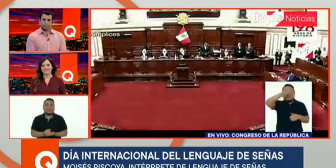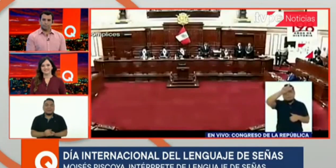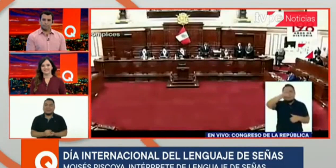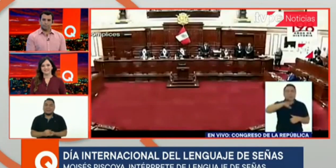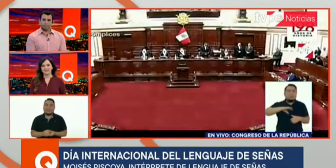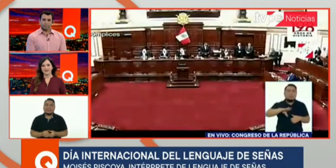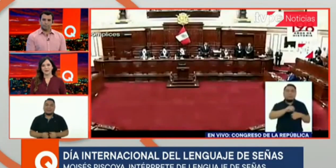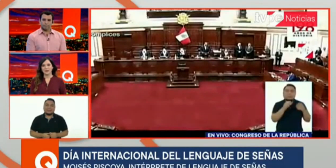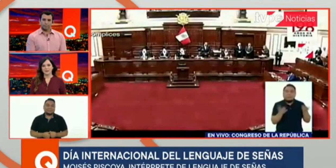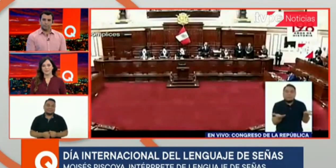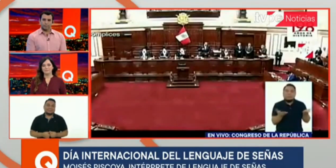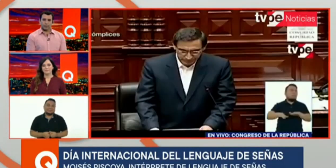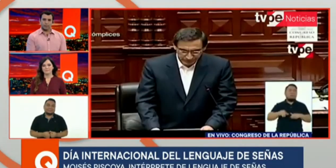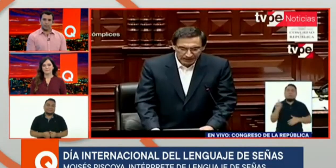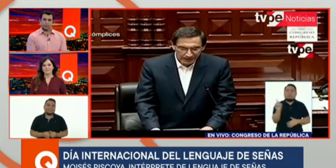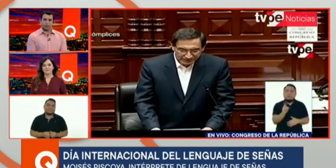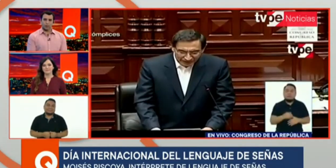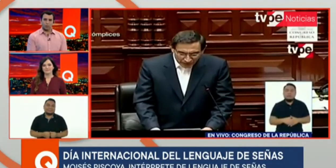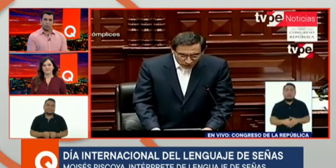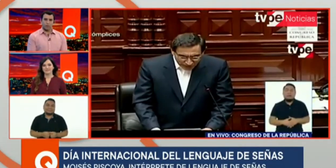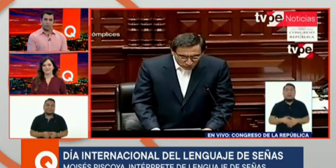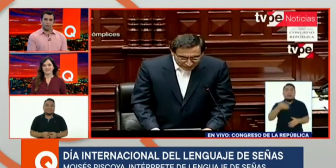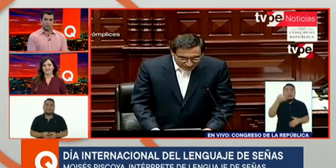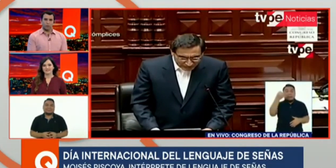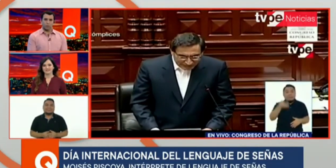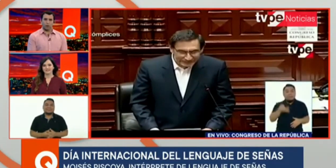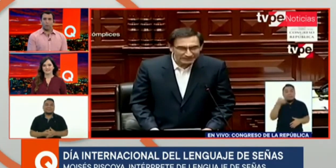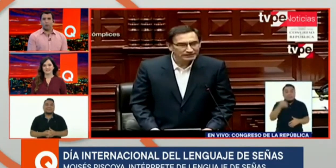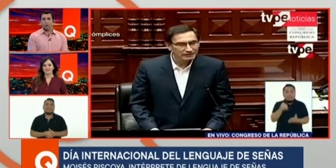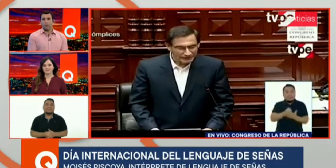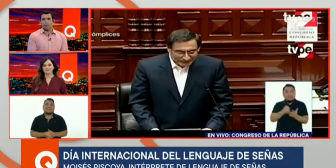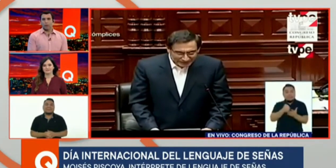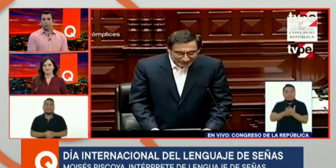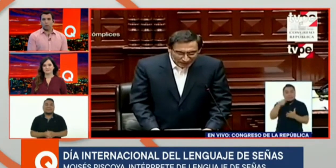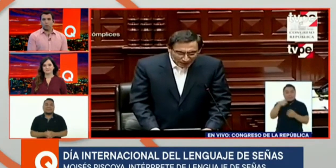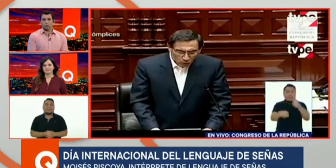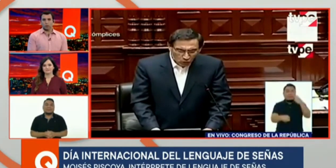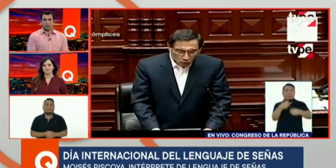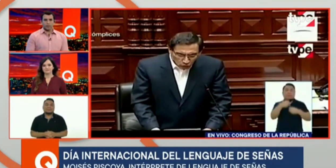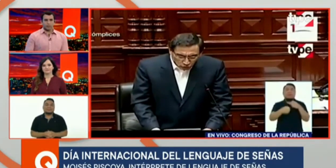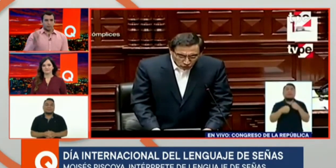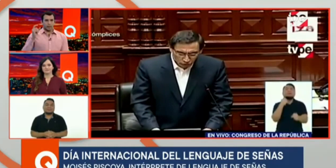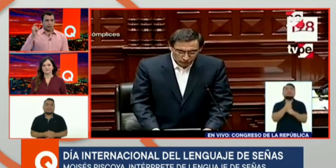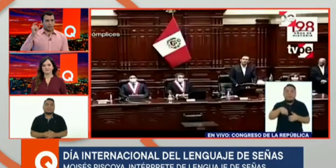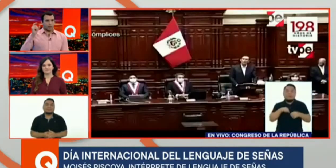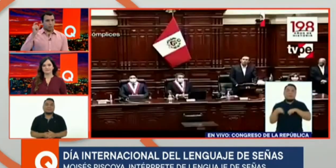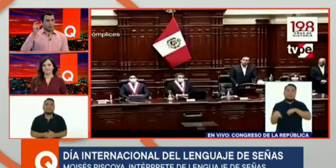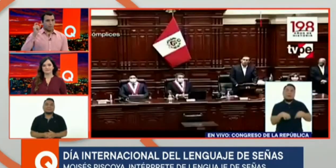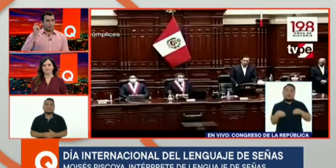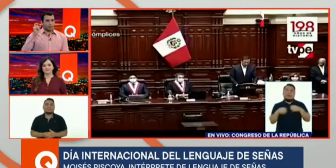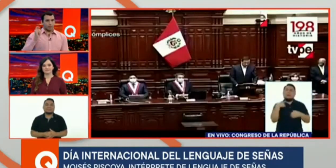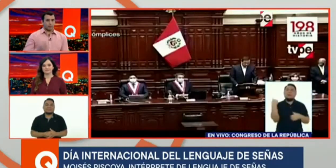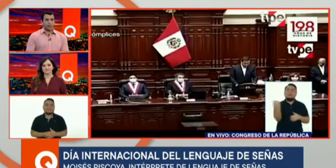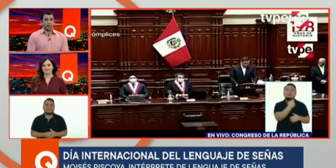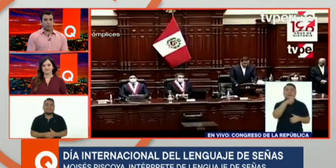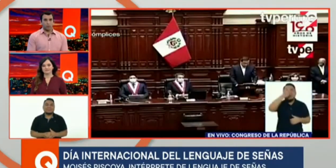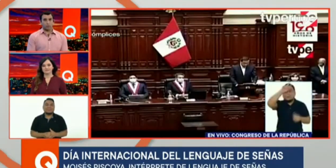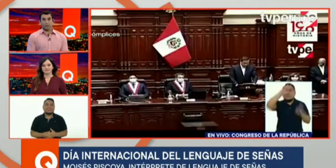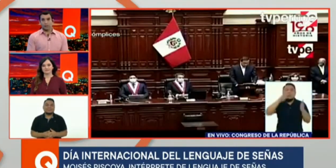señas de manera natural. Es, me imagino, muy difícil, ¿no? Por ejemplo, para un traductor se dice que se tiene que ejercitar una parte del cerebro, no es fácil